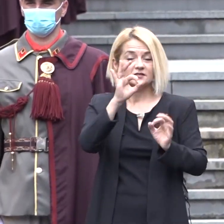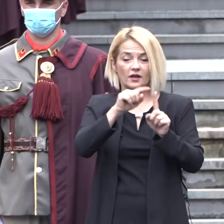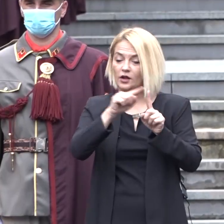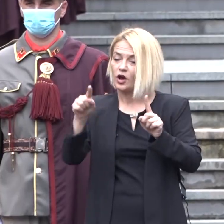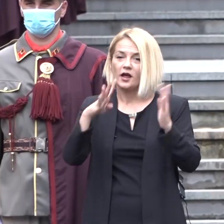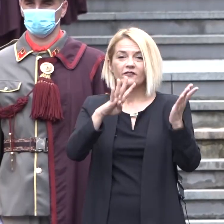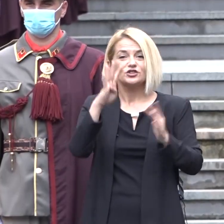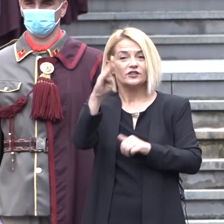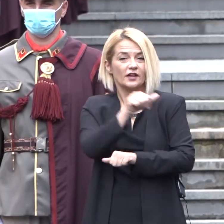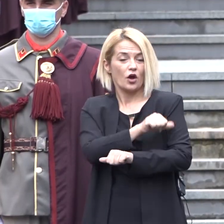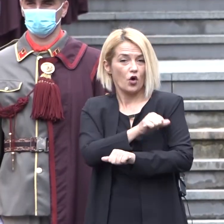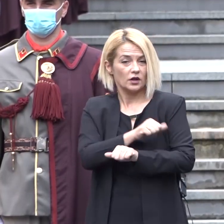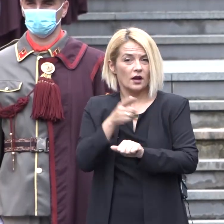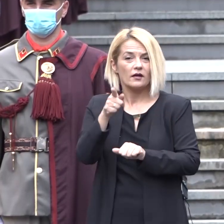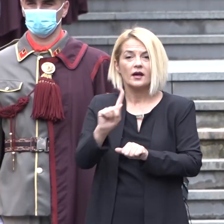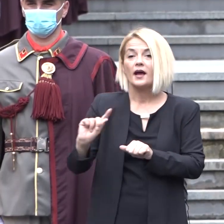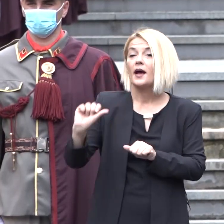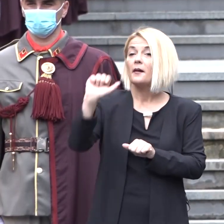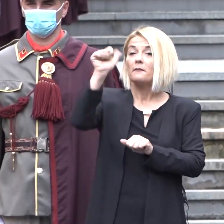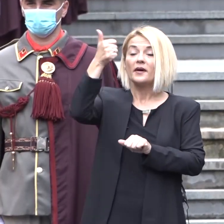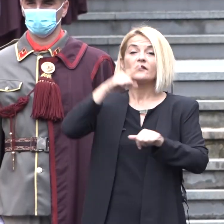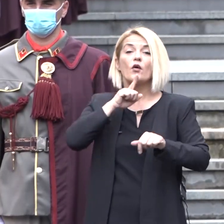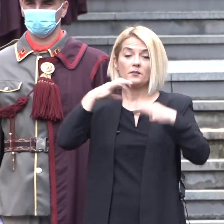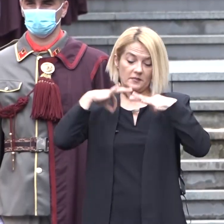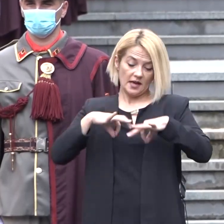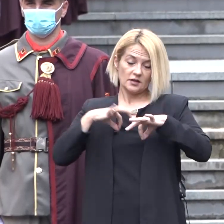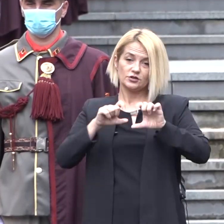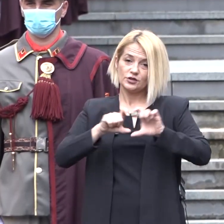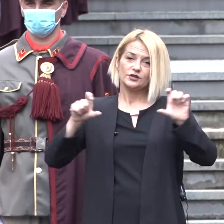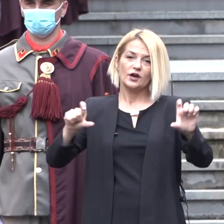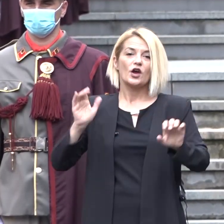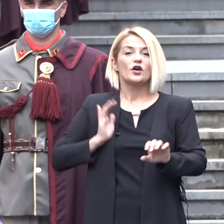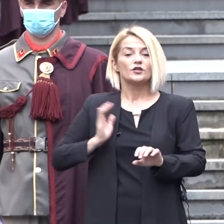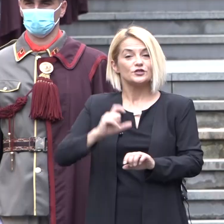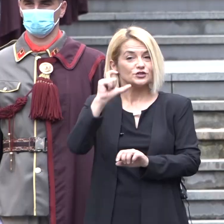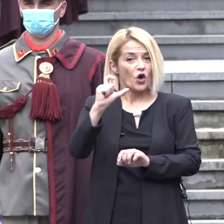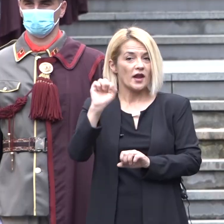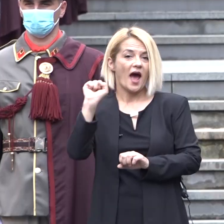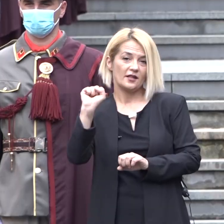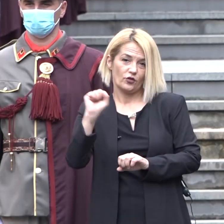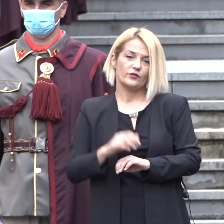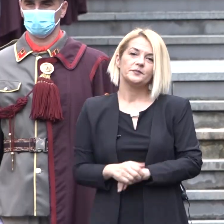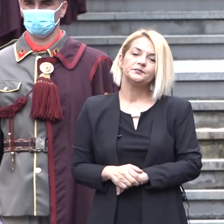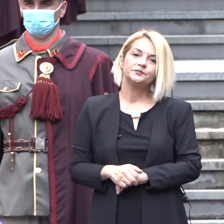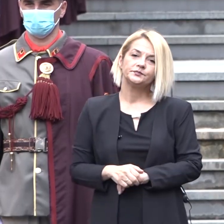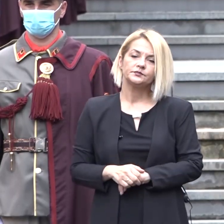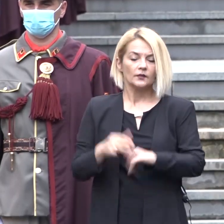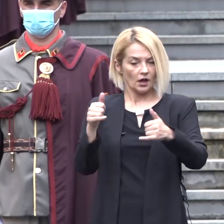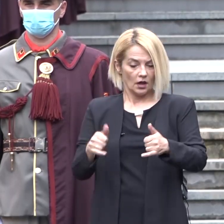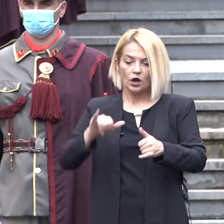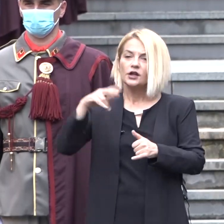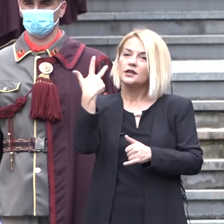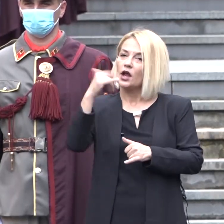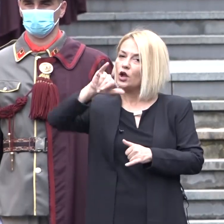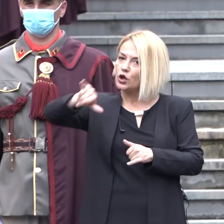1994. година и на првиот председател на тоа Собраније, господинот Стојанандов. На овој 30